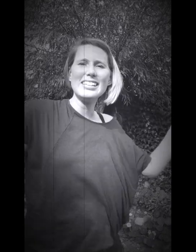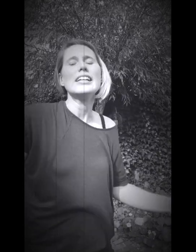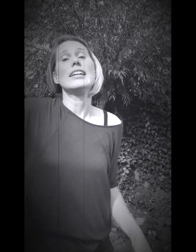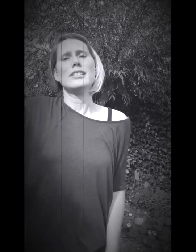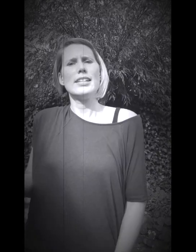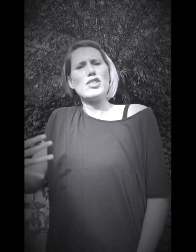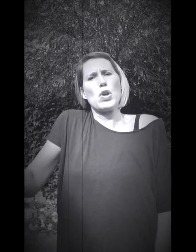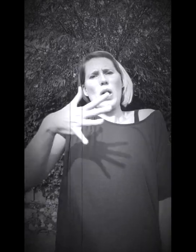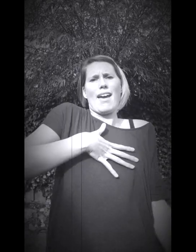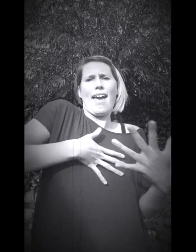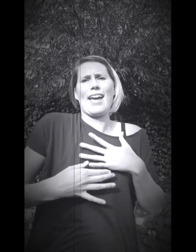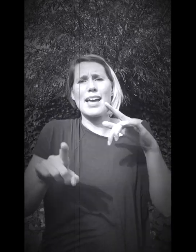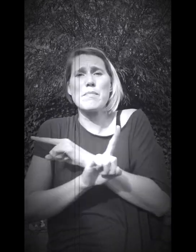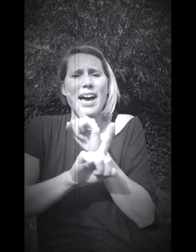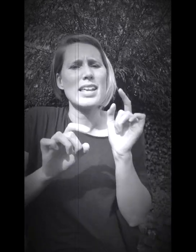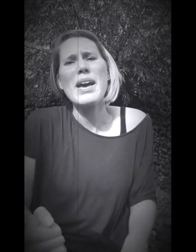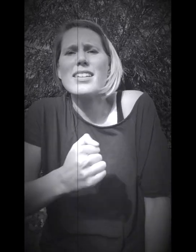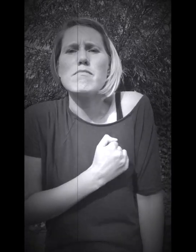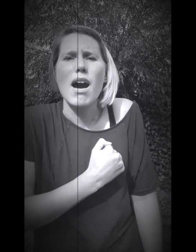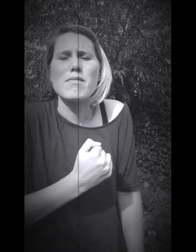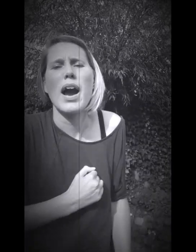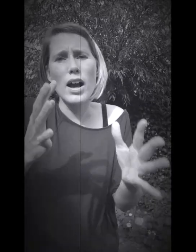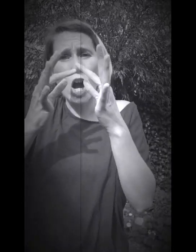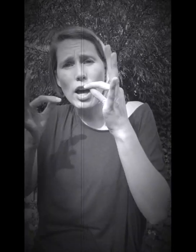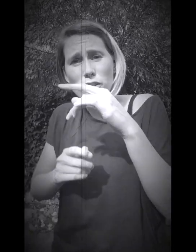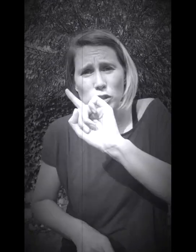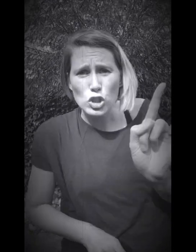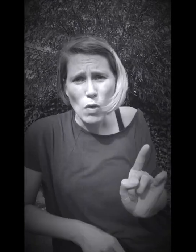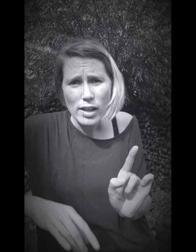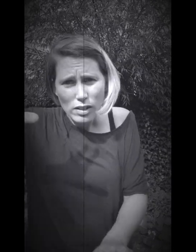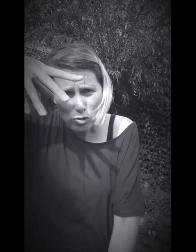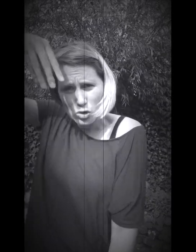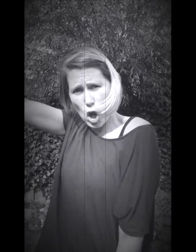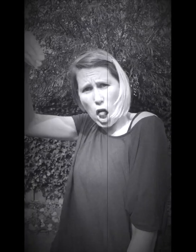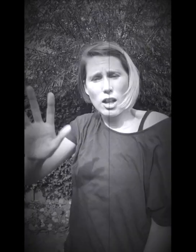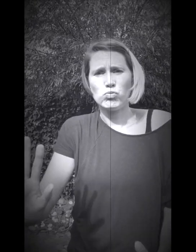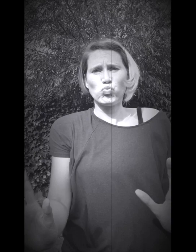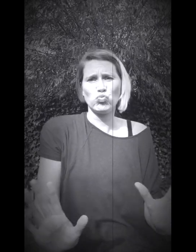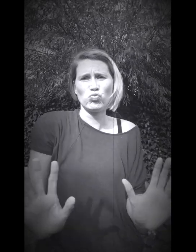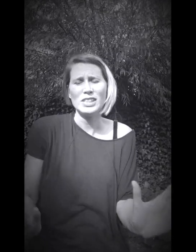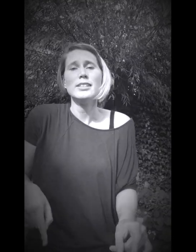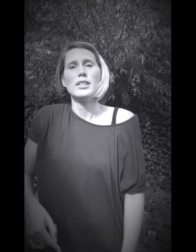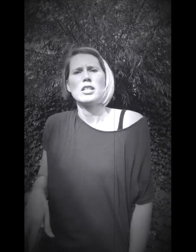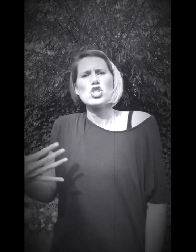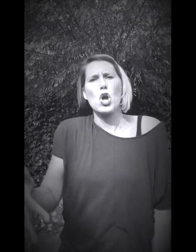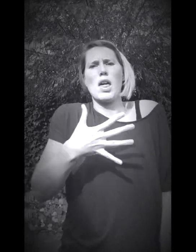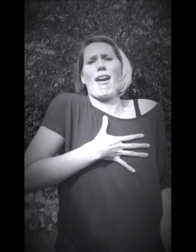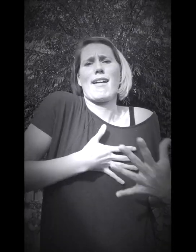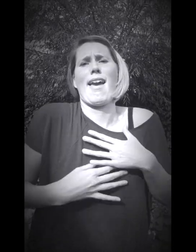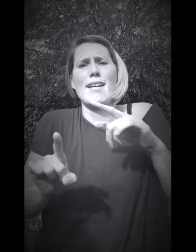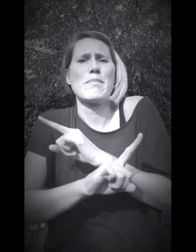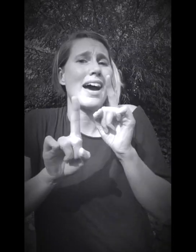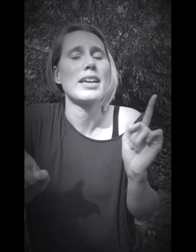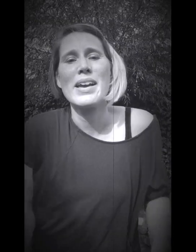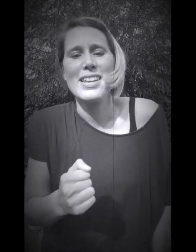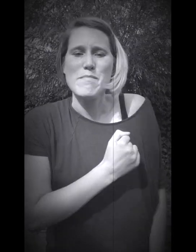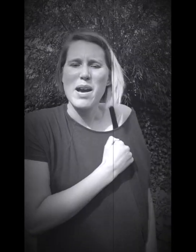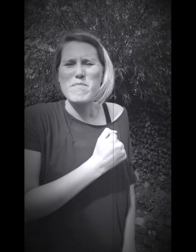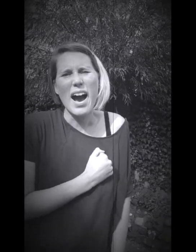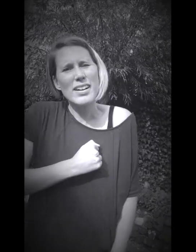Dit is geluk eng, maar ik ben niet bang Wel niet zo'n kanten, niet voort vol het huiken ratten Dit is geluk eng, maar ik ben niet bang Wel